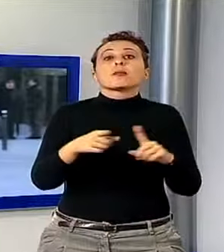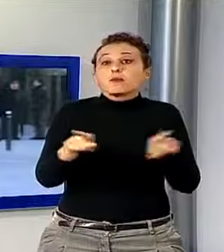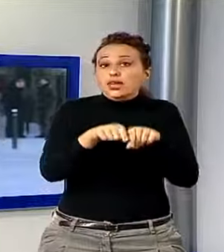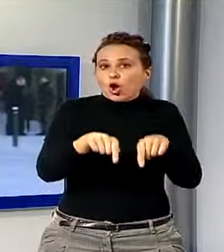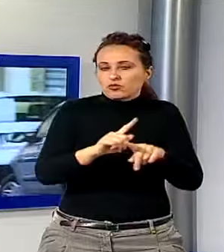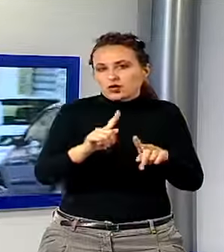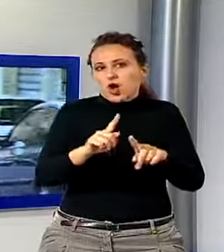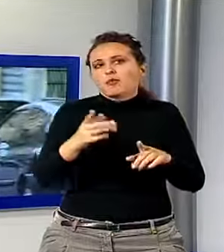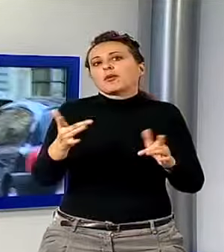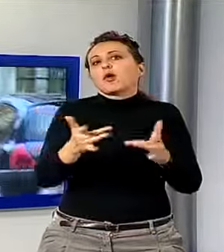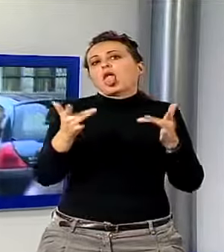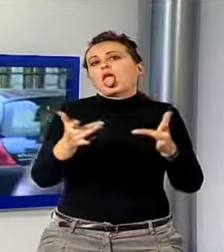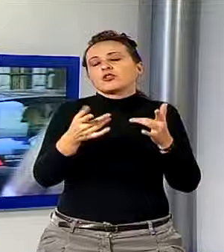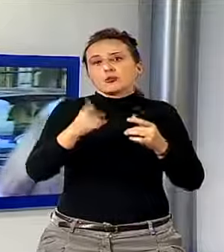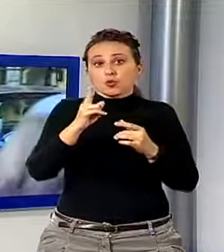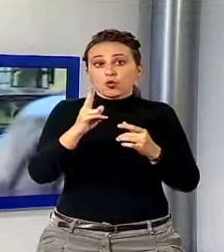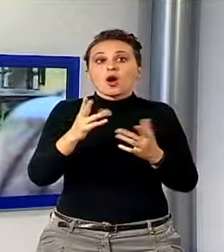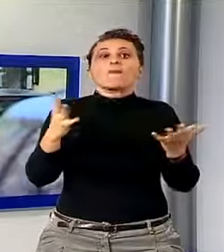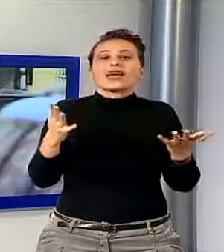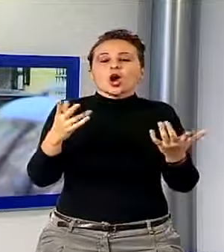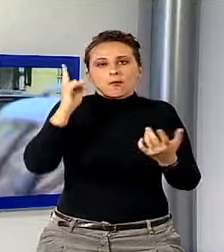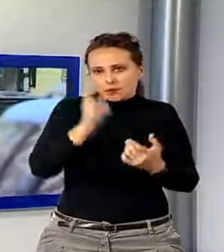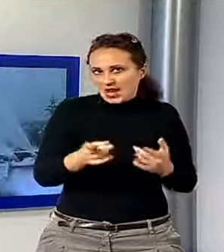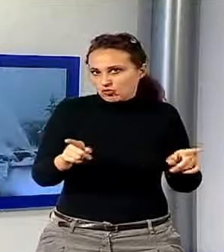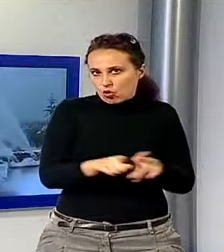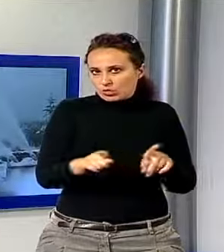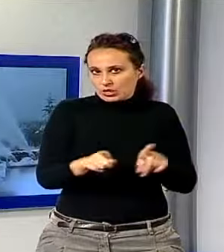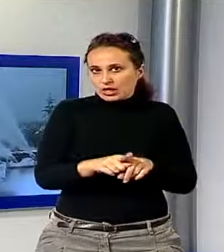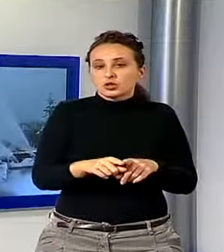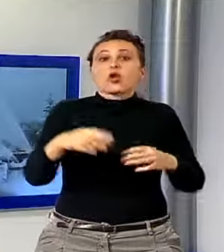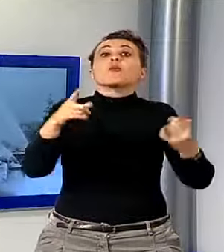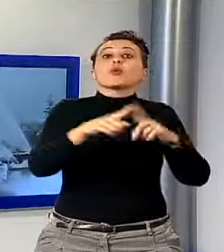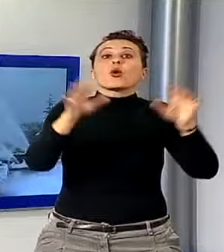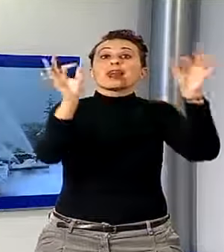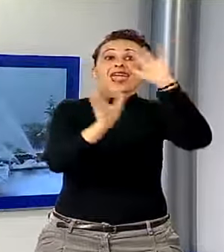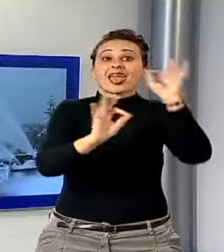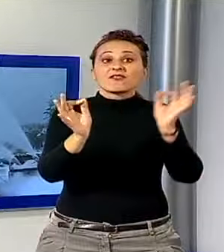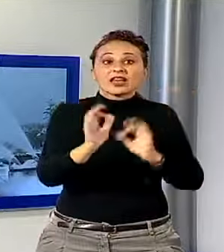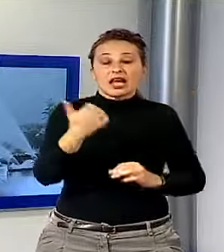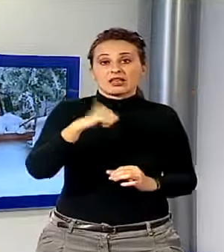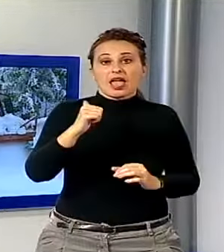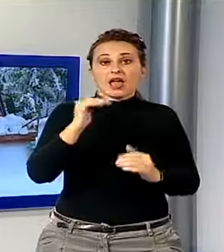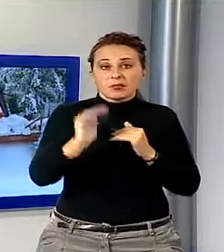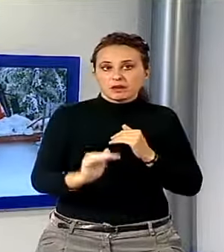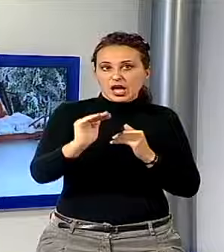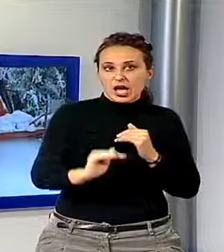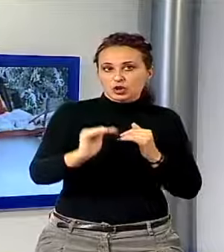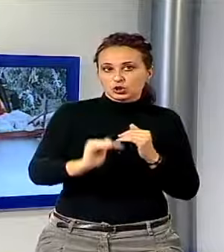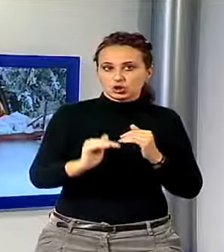precedente. Ci sarà quindi un nuovo peggioramento del tempo, con nevicate possibili anche a quote basse.